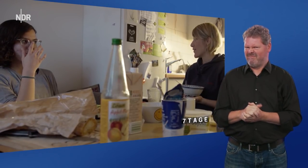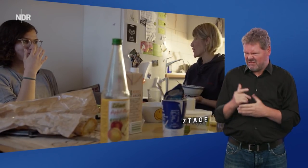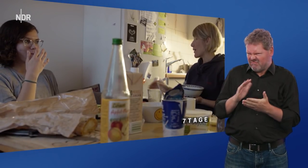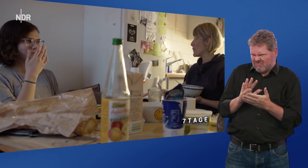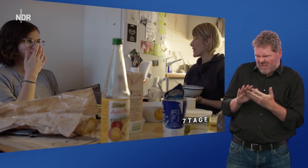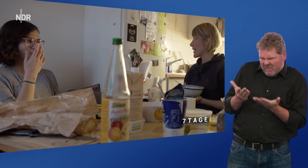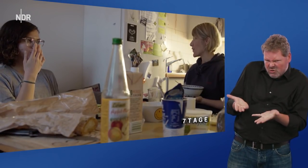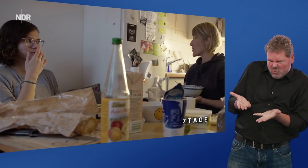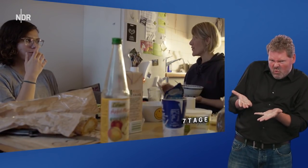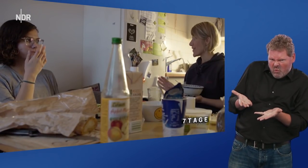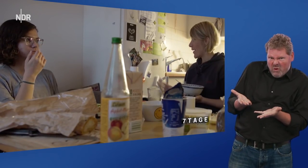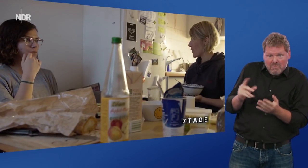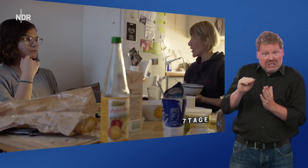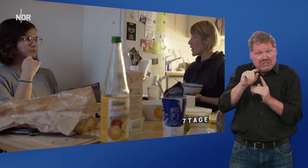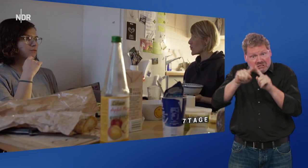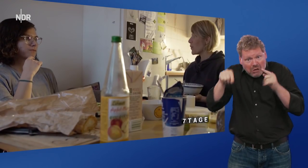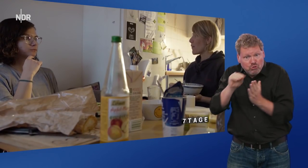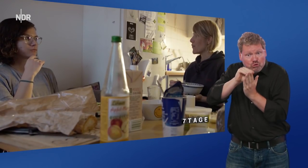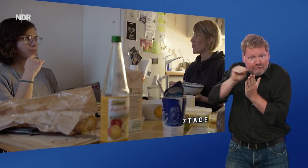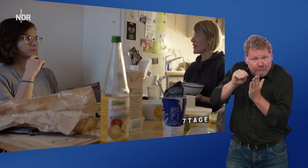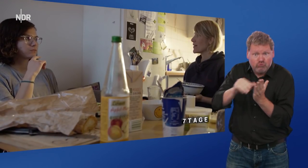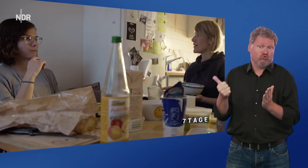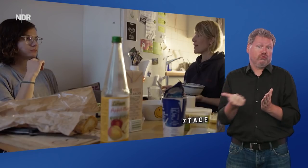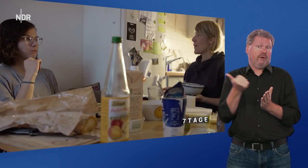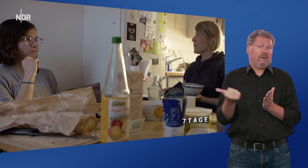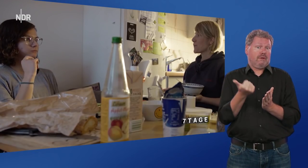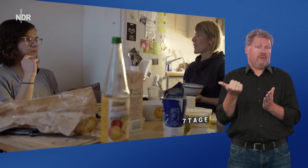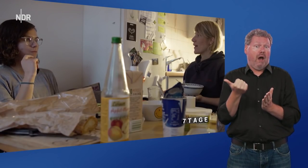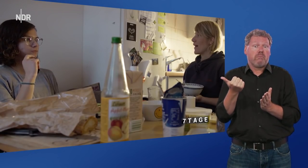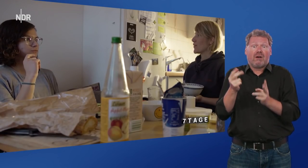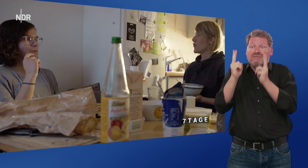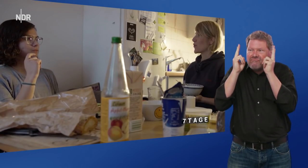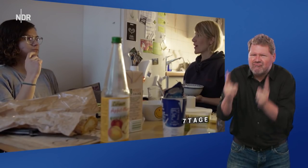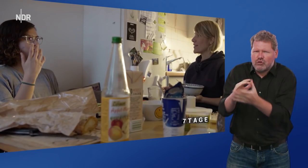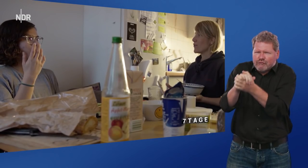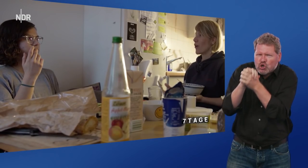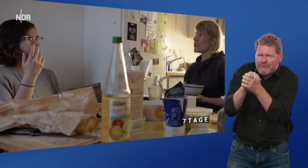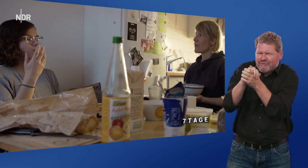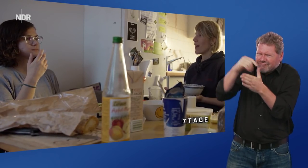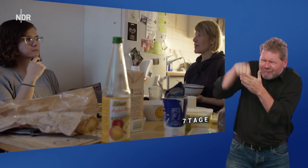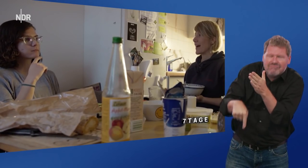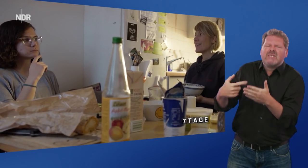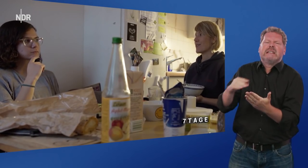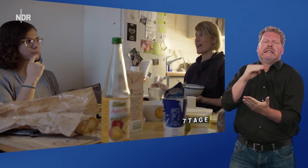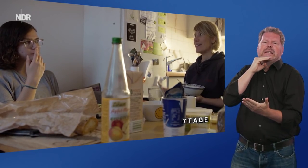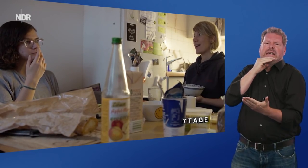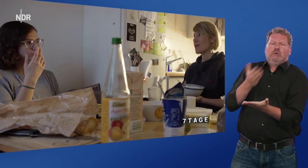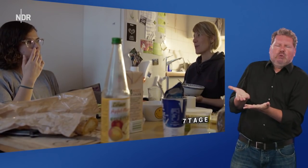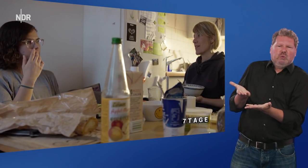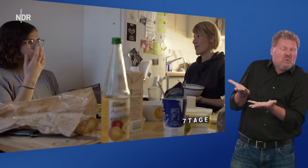einfach so, ich glaube mit Zettel und Stift, das ist ja auch super. Aber für so richtig, also für so ne richtige Freundschaft, glaube ich, reicht das wahrscheinlich nicht aus, nur mit Zettel